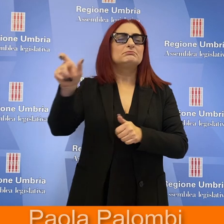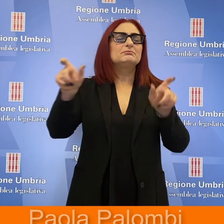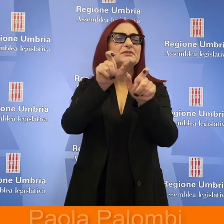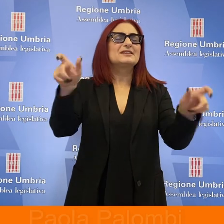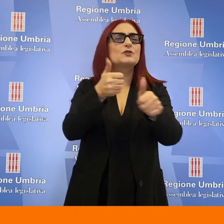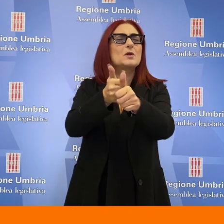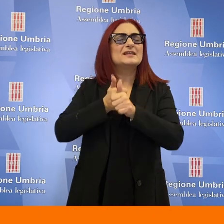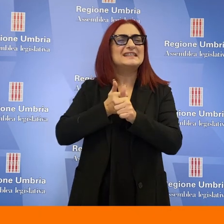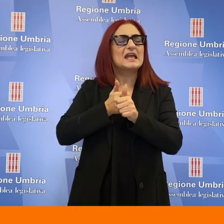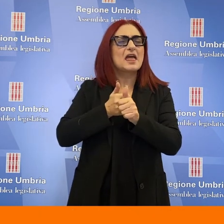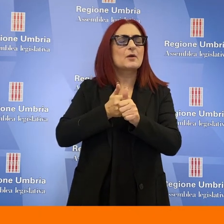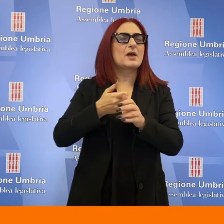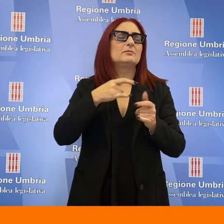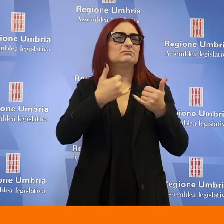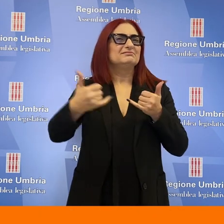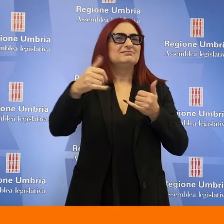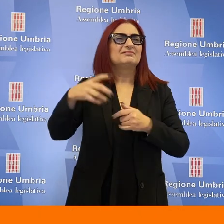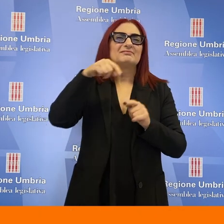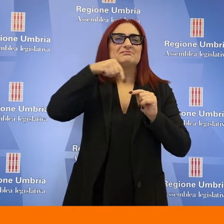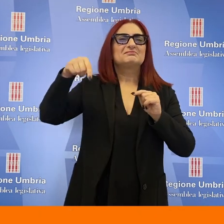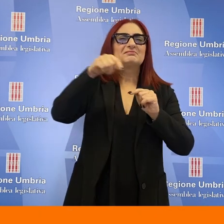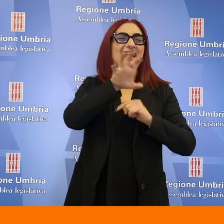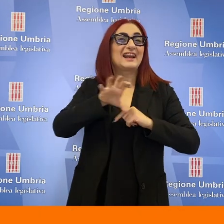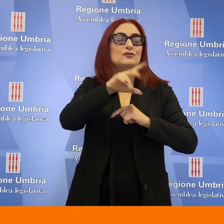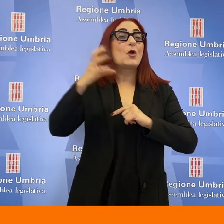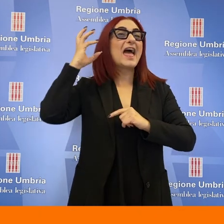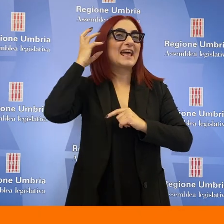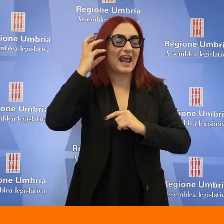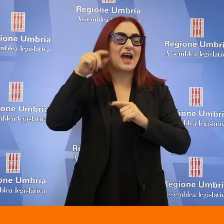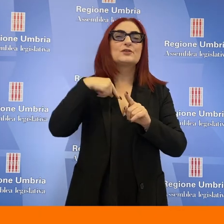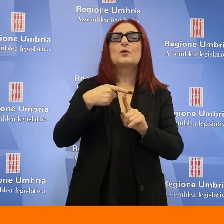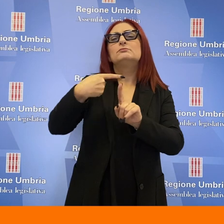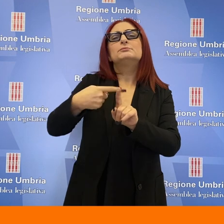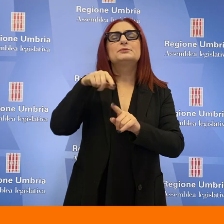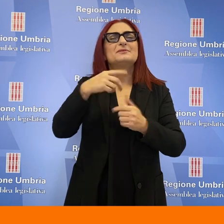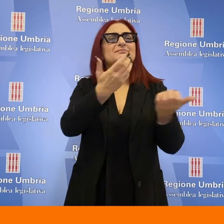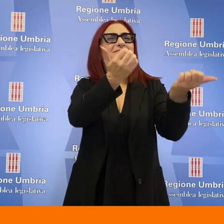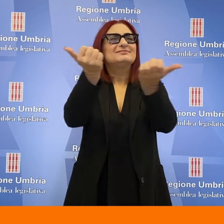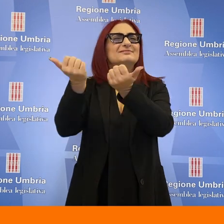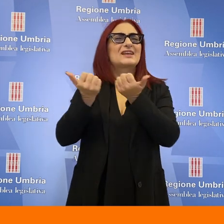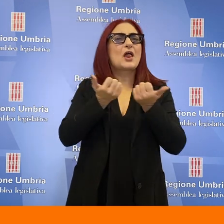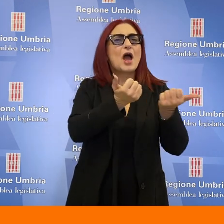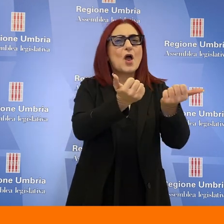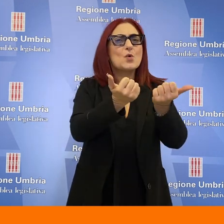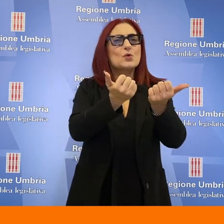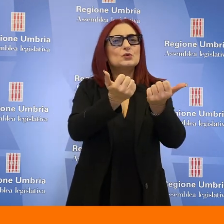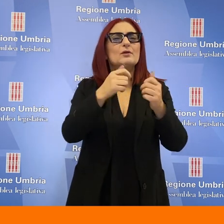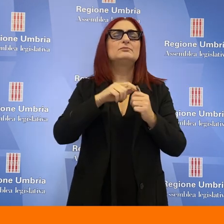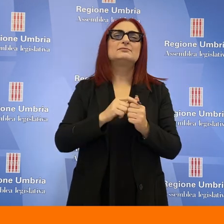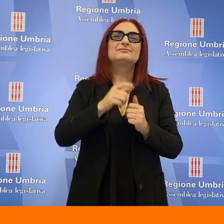trasmissione via radio nelle emittenti della nostra regione. E un saluto anche a chi